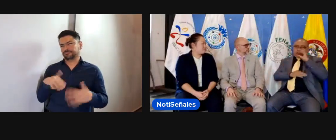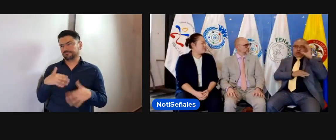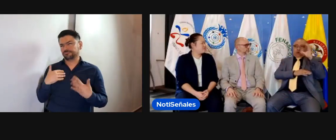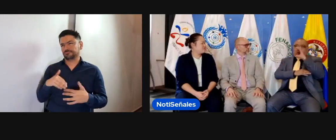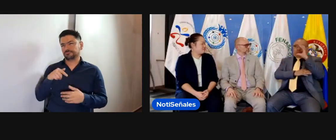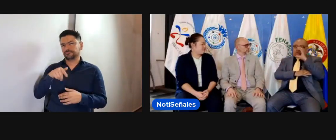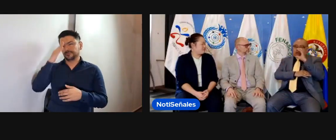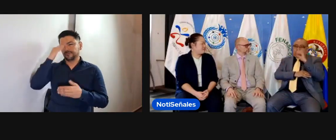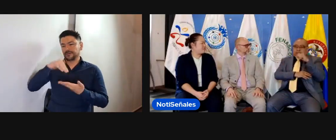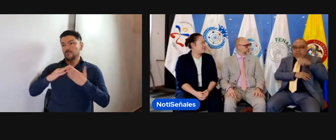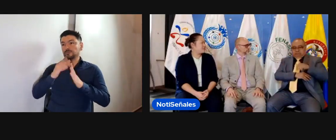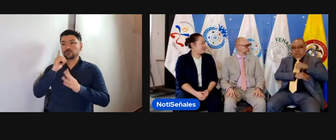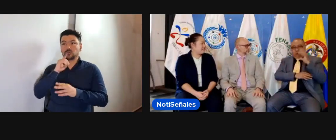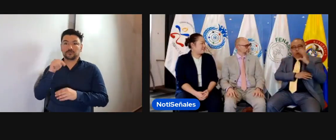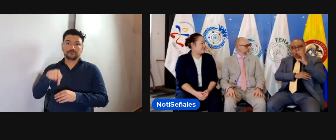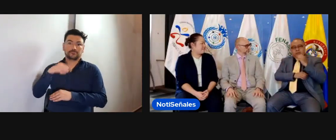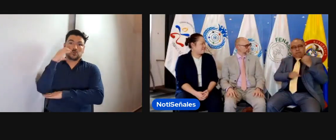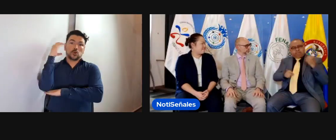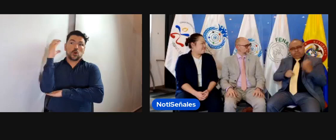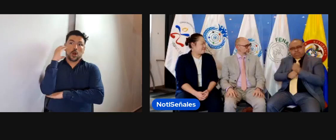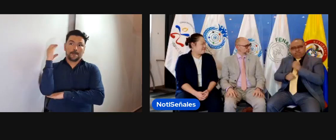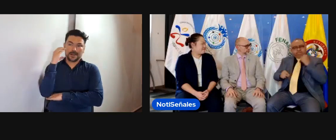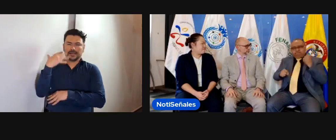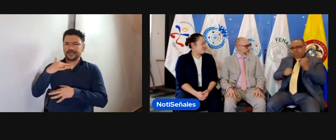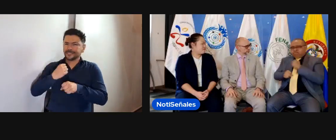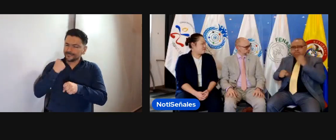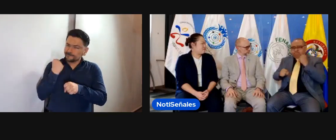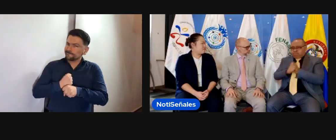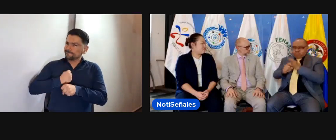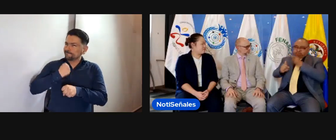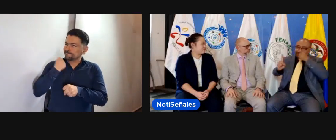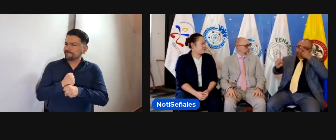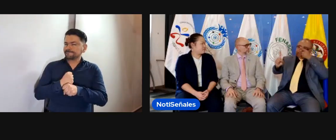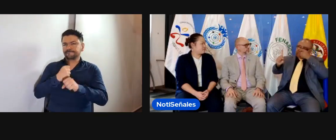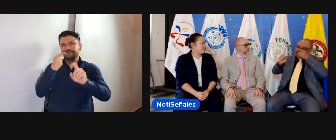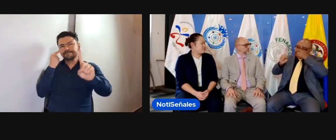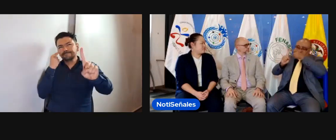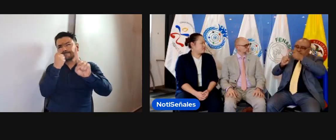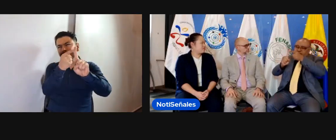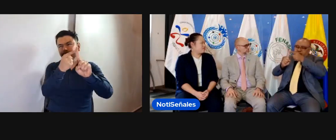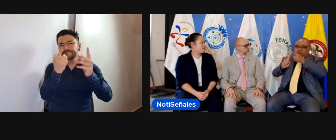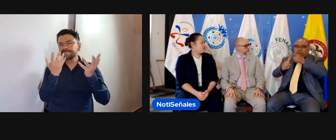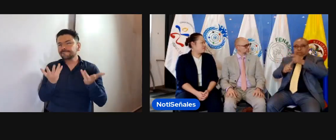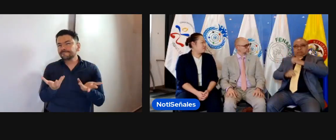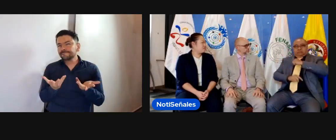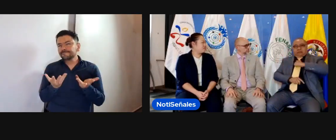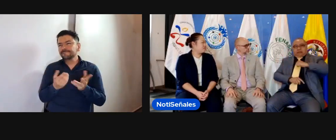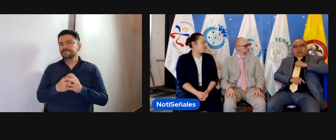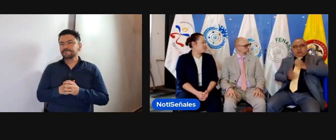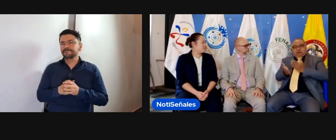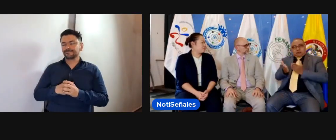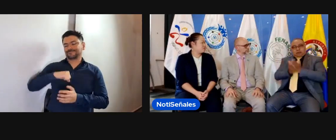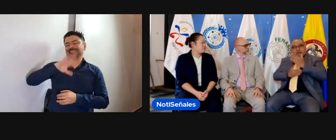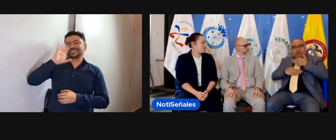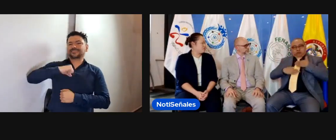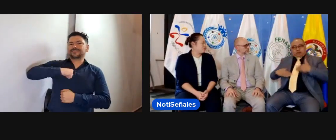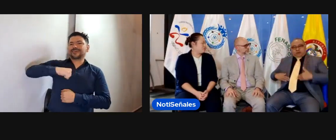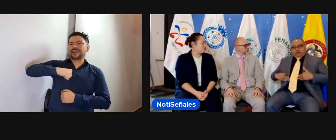acompañan el día de hoy desde la WFD. ¿Cómo Colombia ha ido trabajando y se ha ido proyectando para lograr esa garantía de los